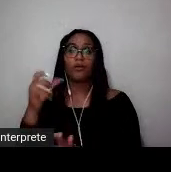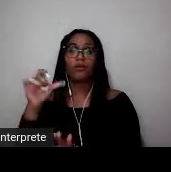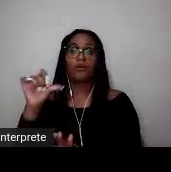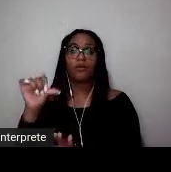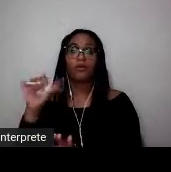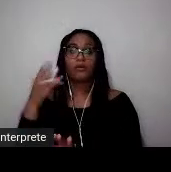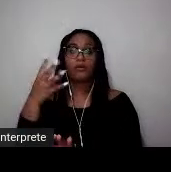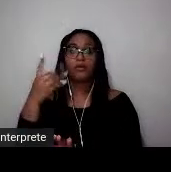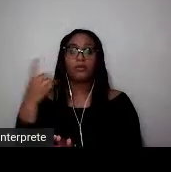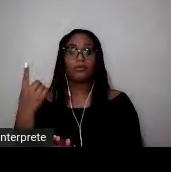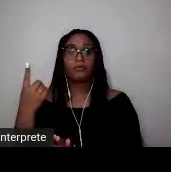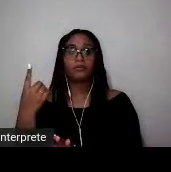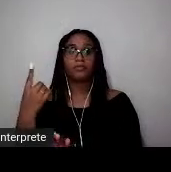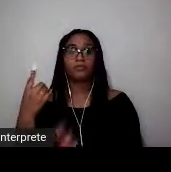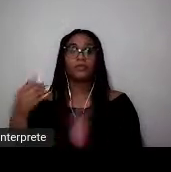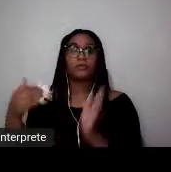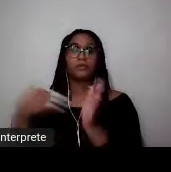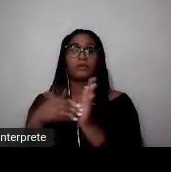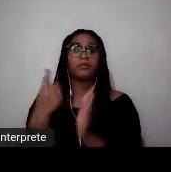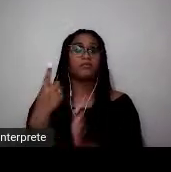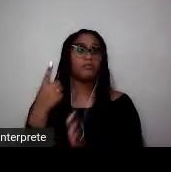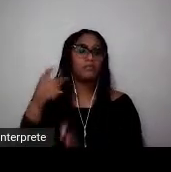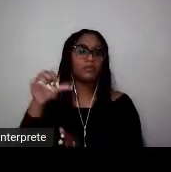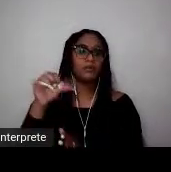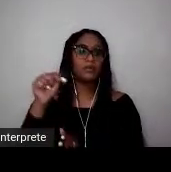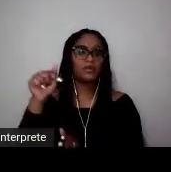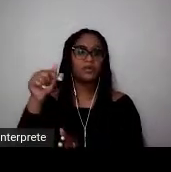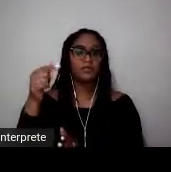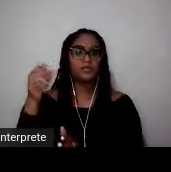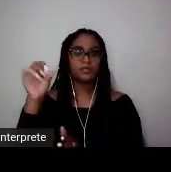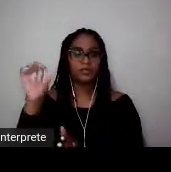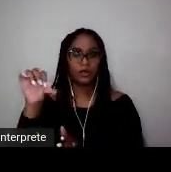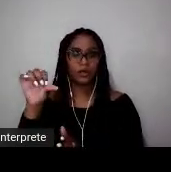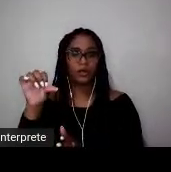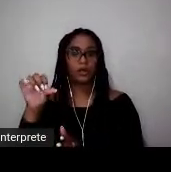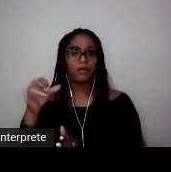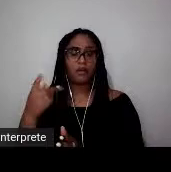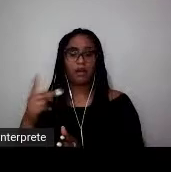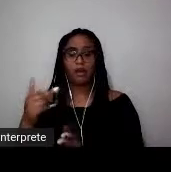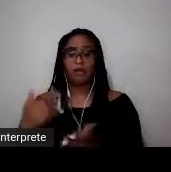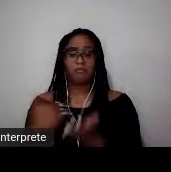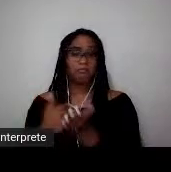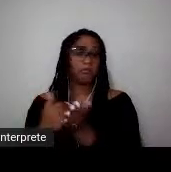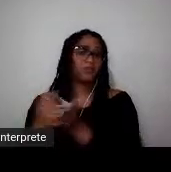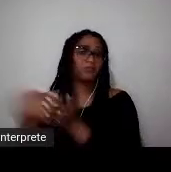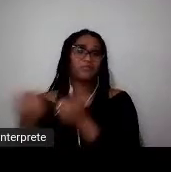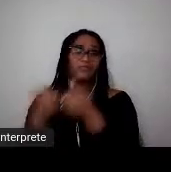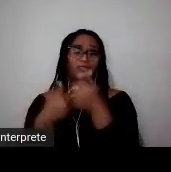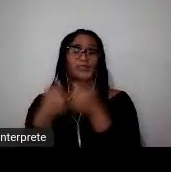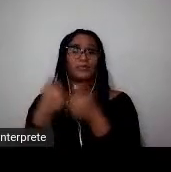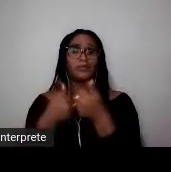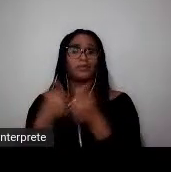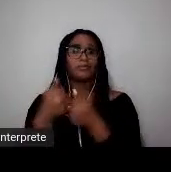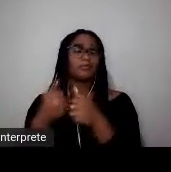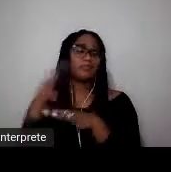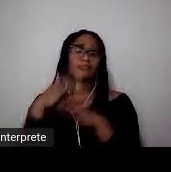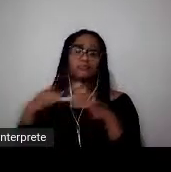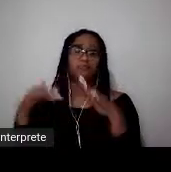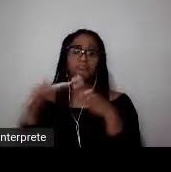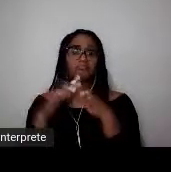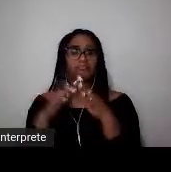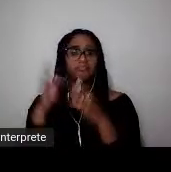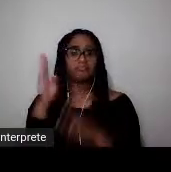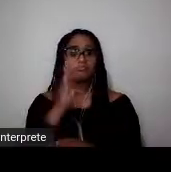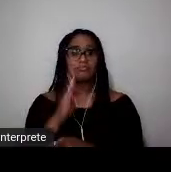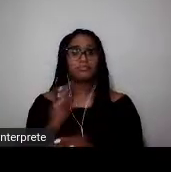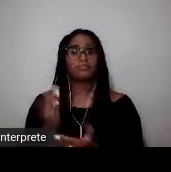livremente nos campos Brasil afora. Para além da problematização da temática étnico-racial, ou do recorte de classe que